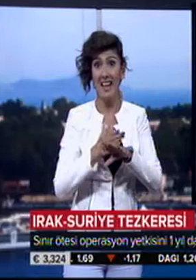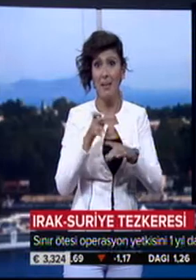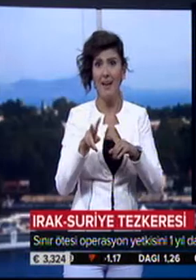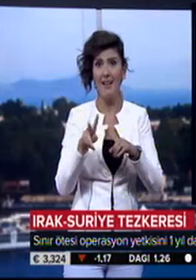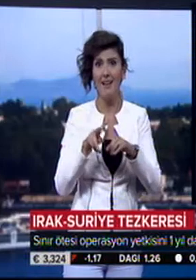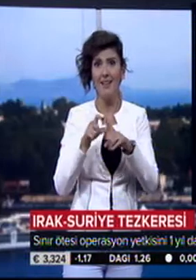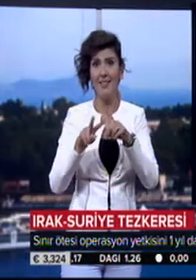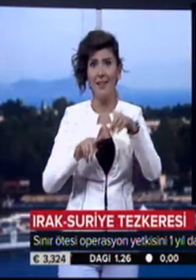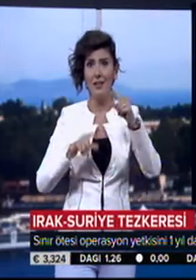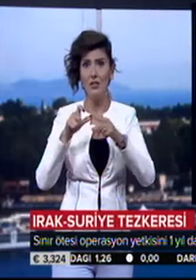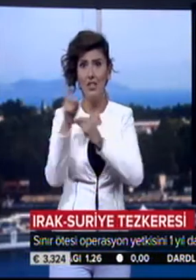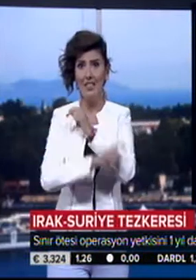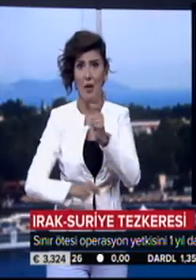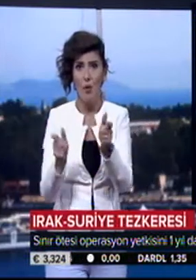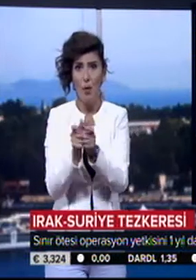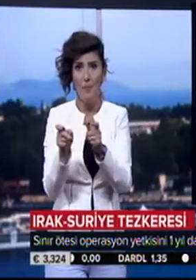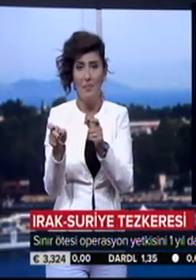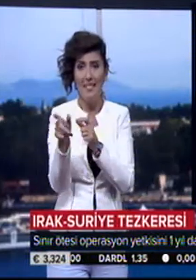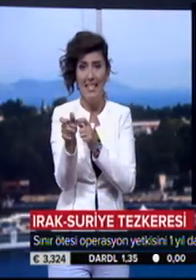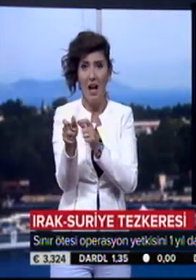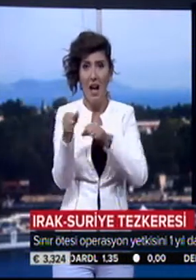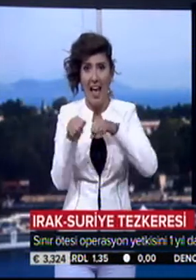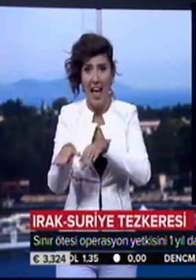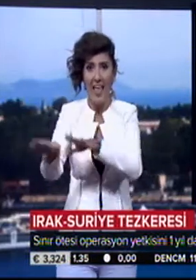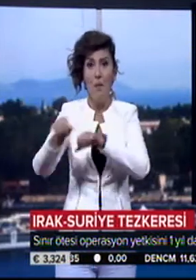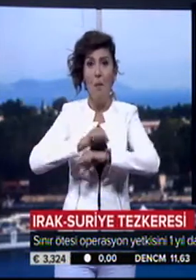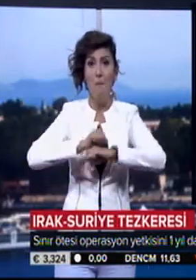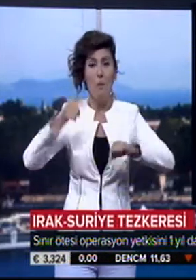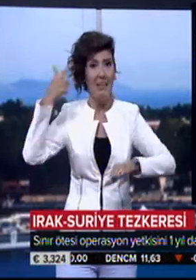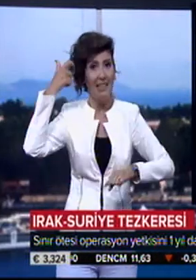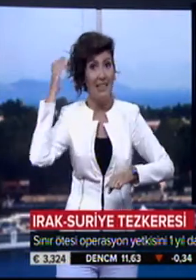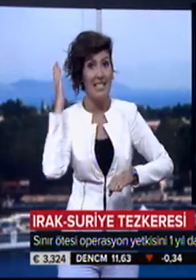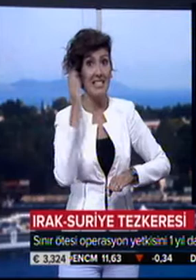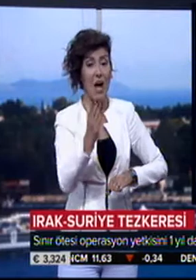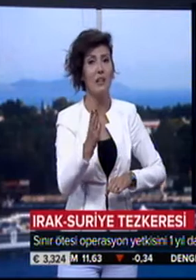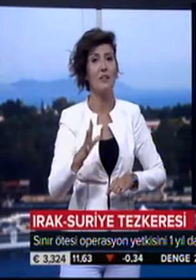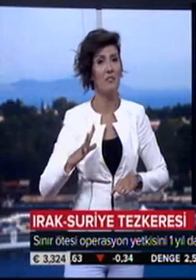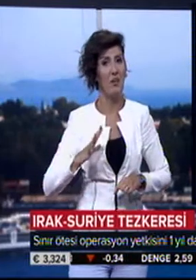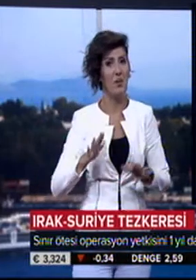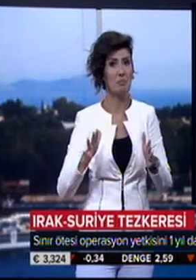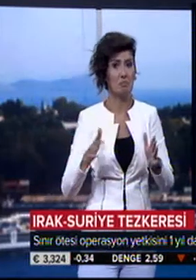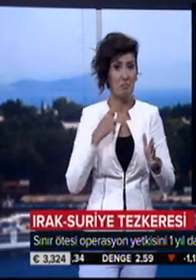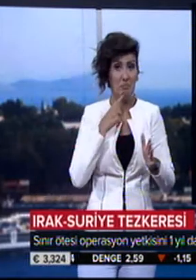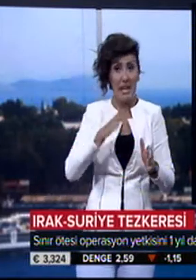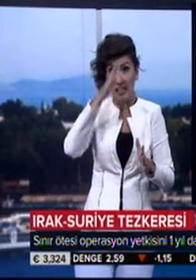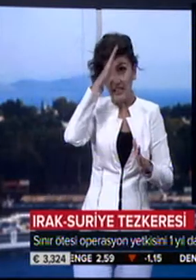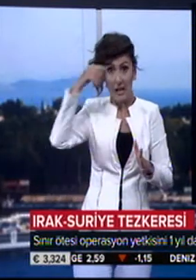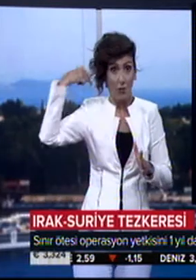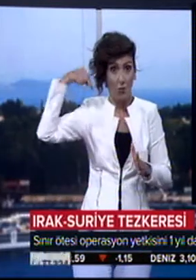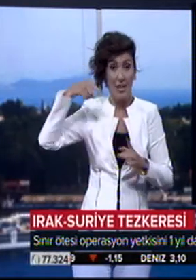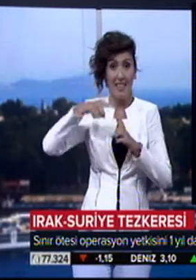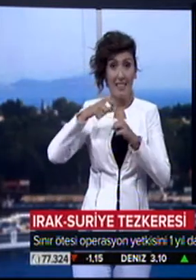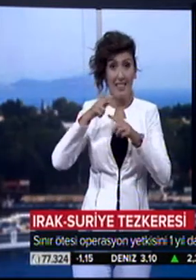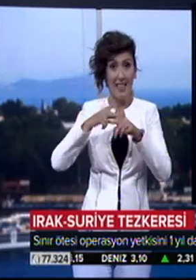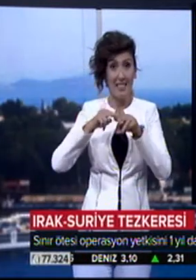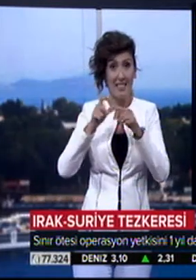PKK ve Daesh terör örgütlerinin silahlı eylemlerine ve bombalı intihar saldırılarına dikkat çekildi. Irak-Suriye